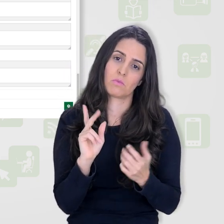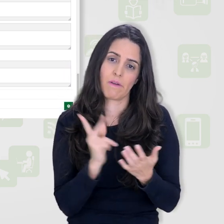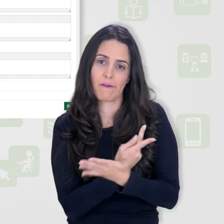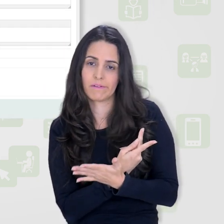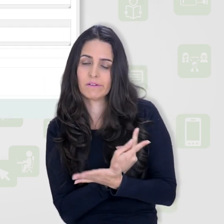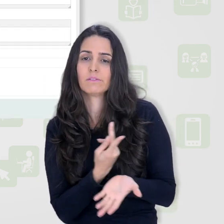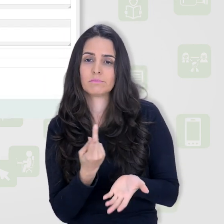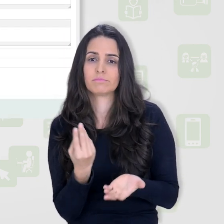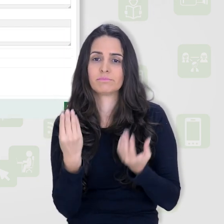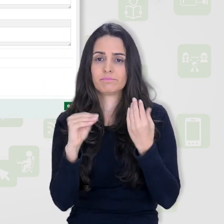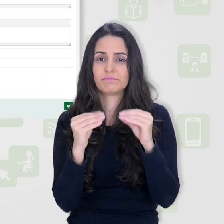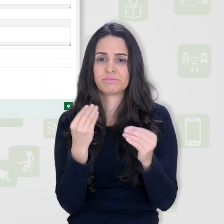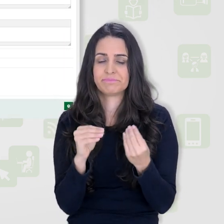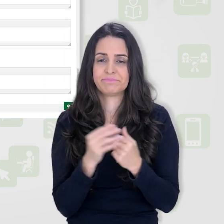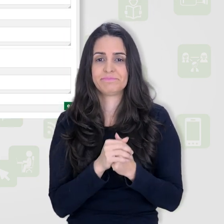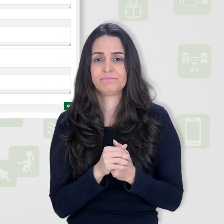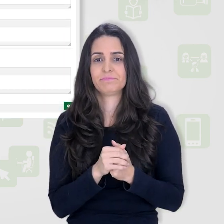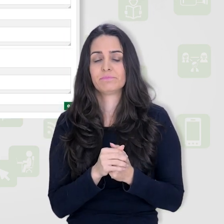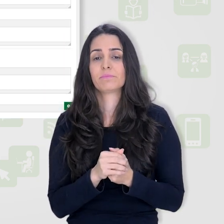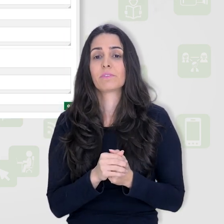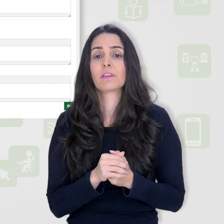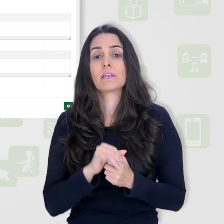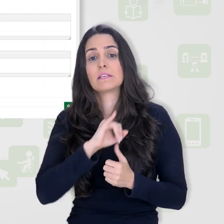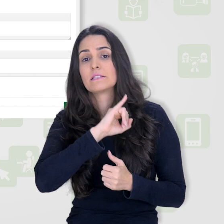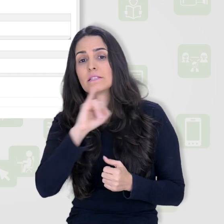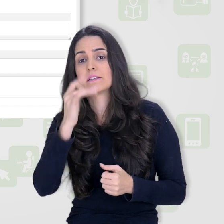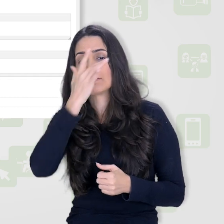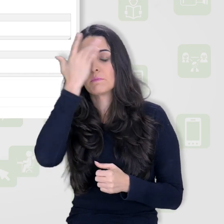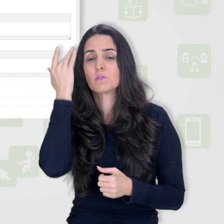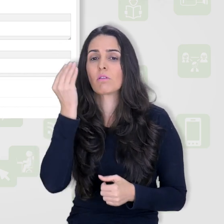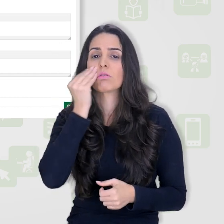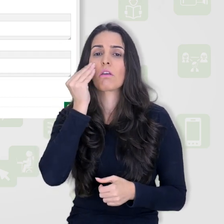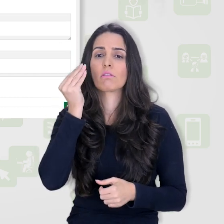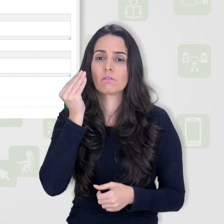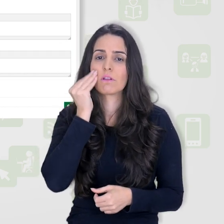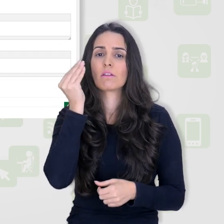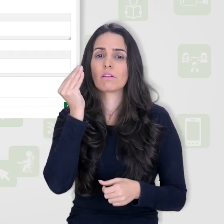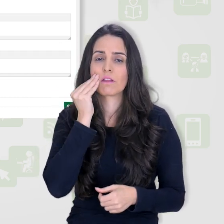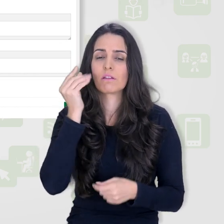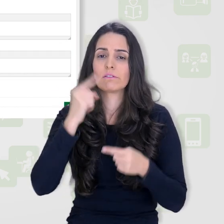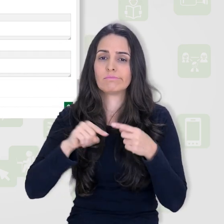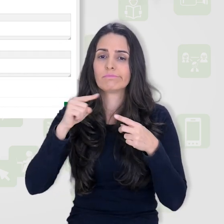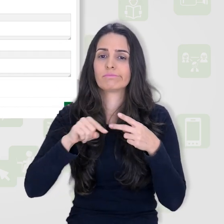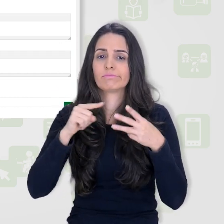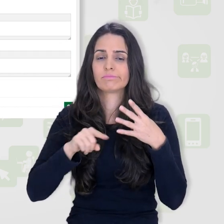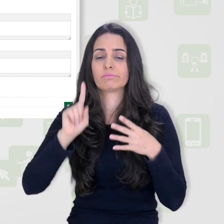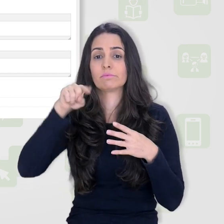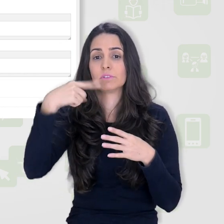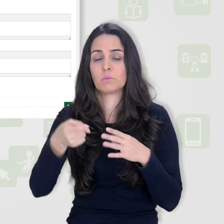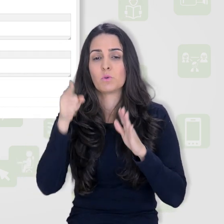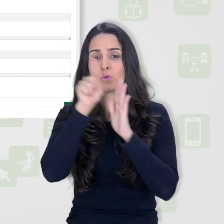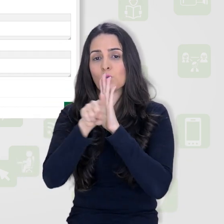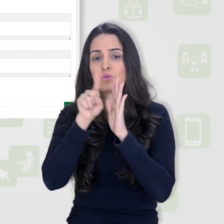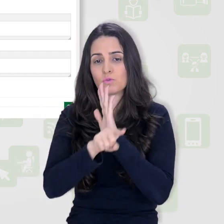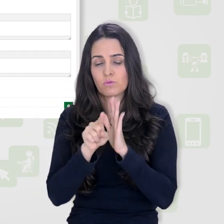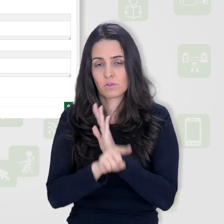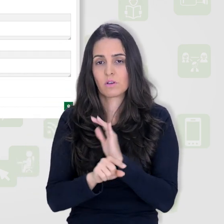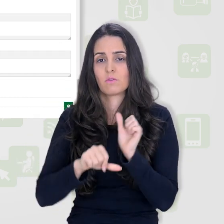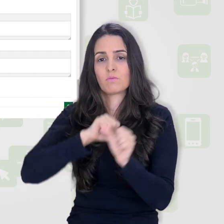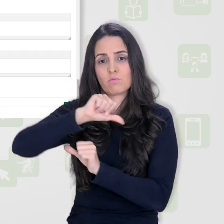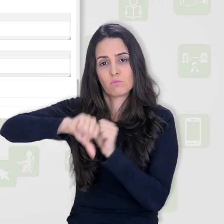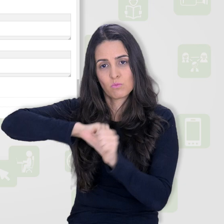totalmente incorreta. Em múltiplas tentativas, você pode, se o questionário depois for